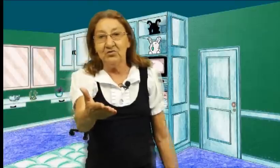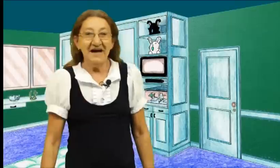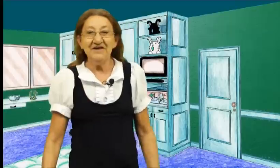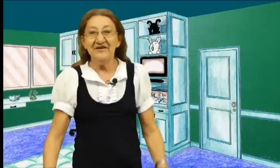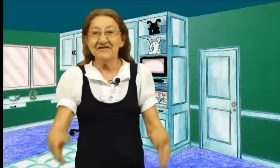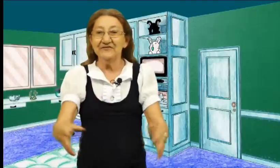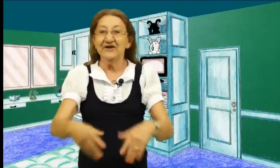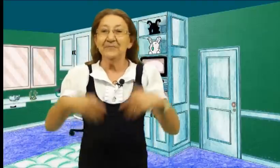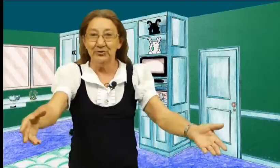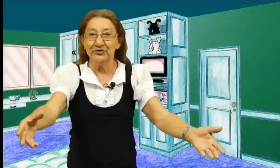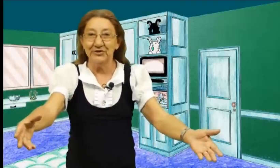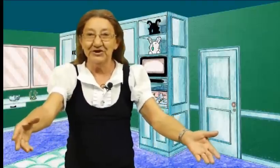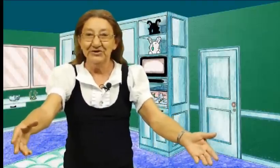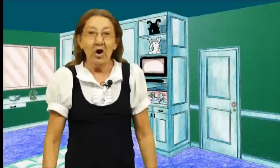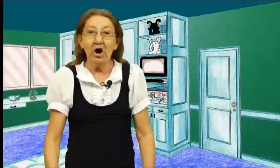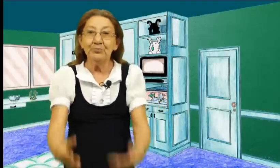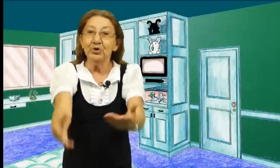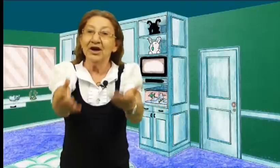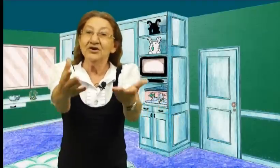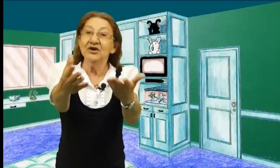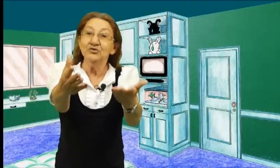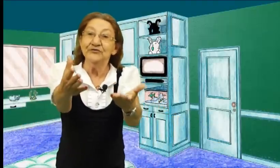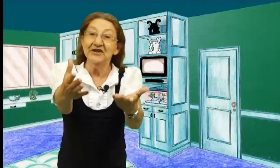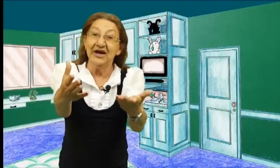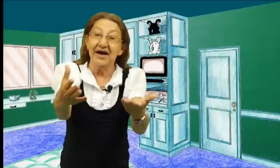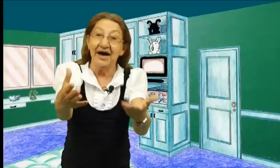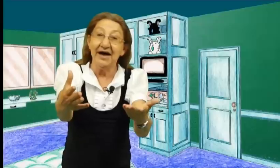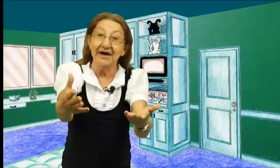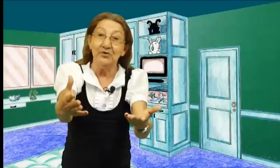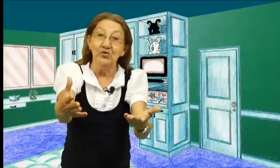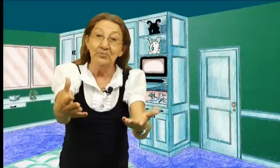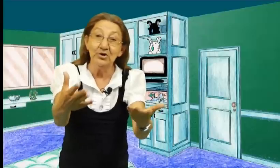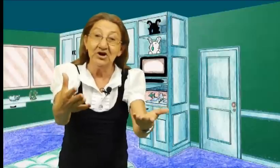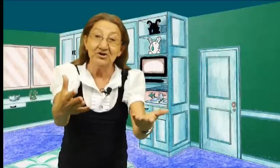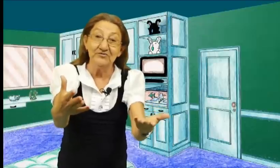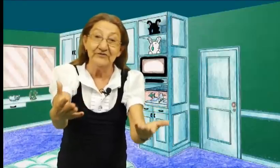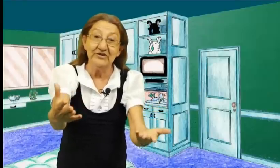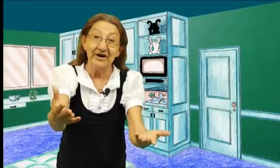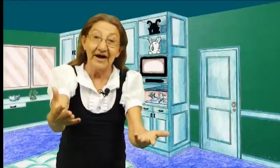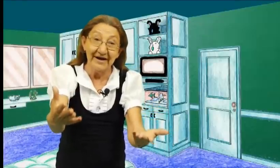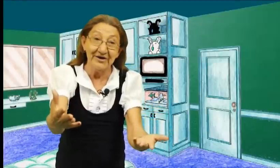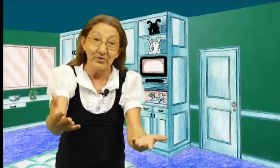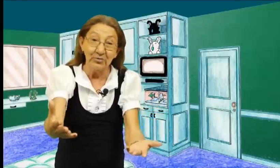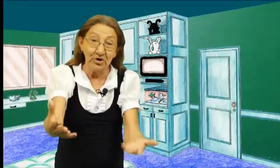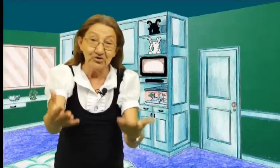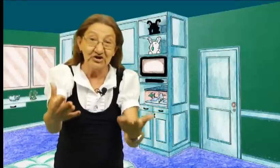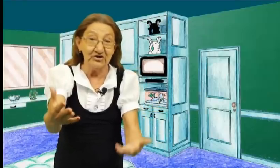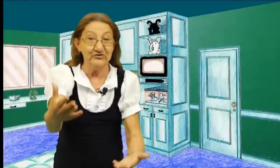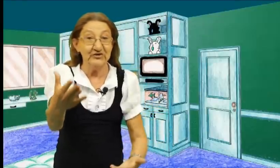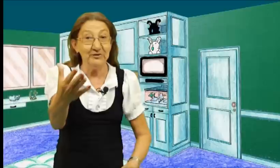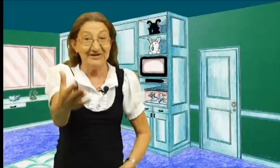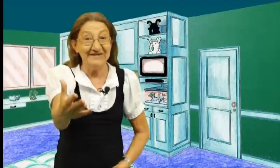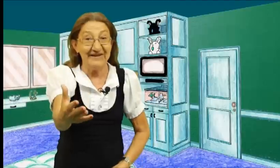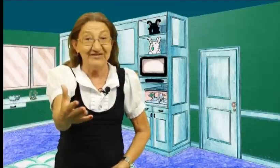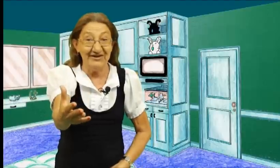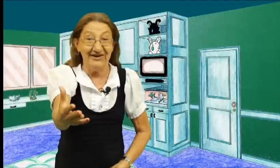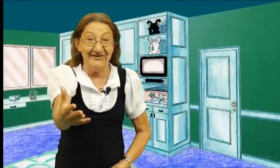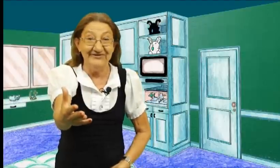Aí vai servir É possível Olha, porque que ele não venda a eu? Por que que não venda a eu? Porque eu já tenho 57 anos